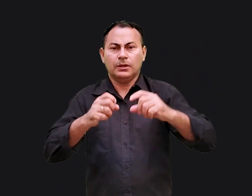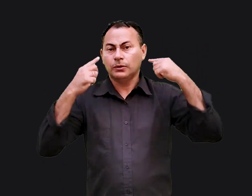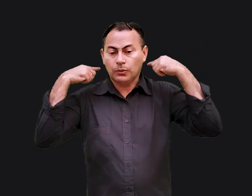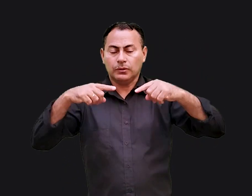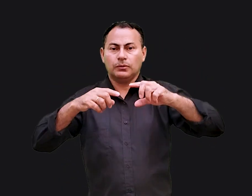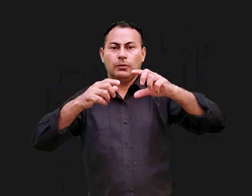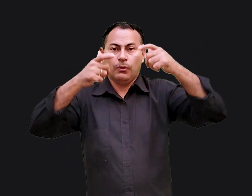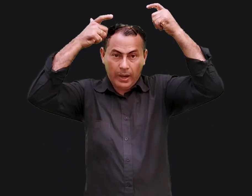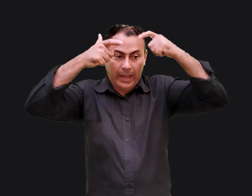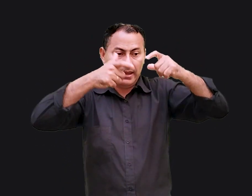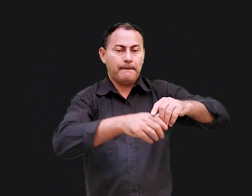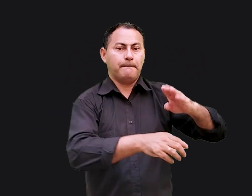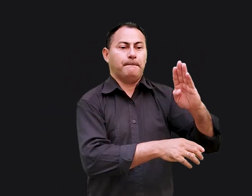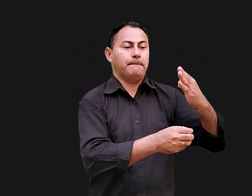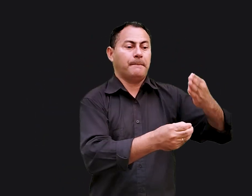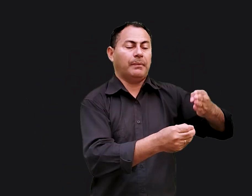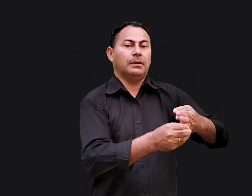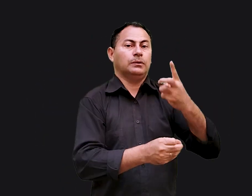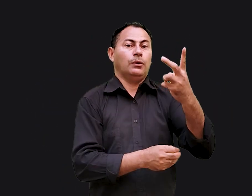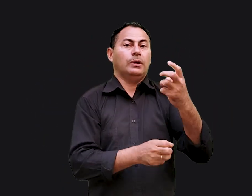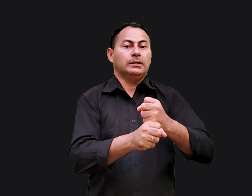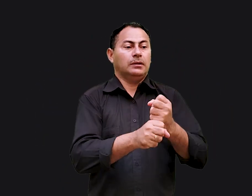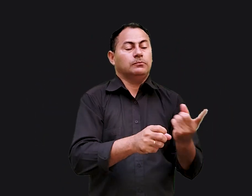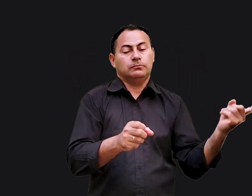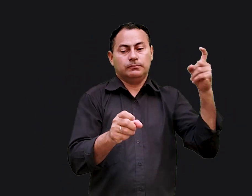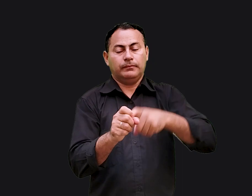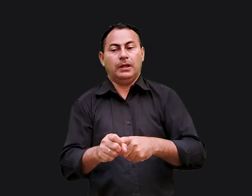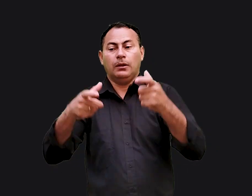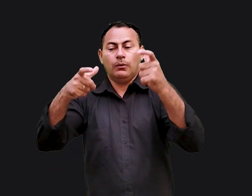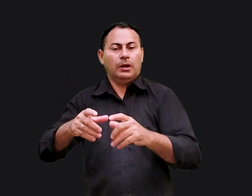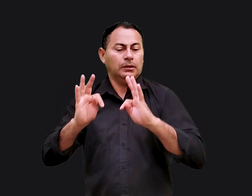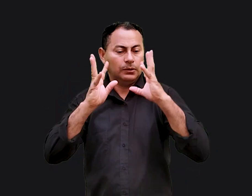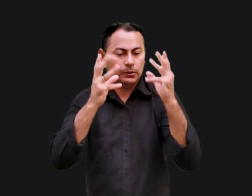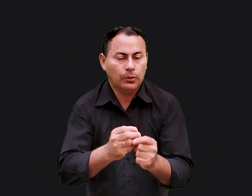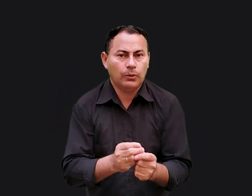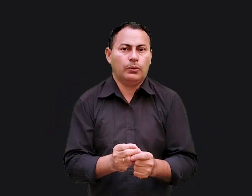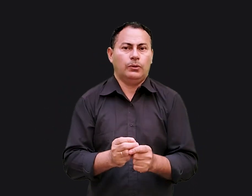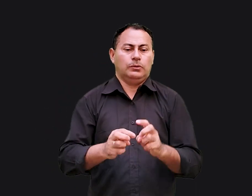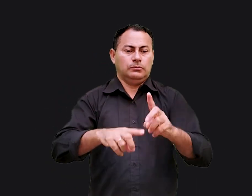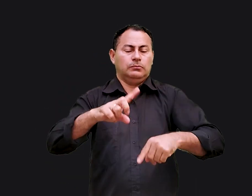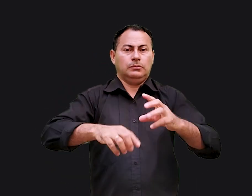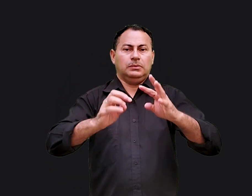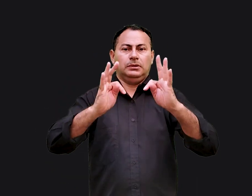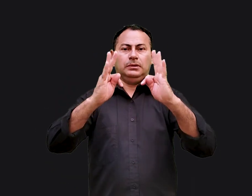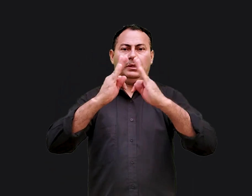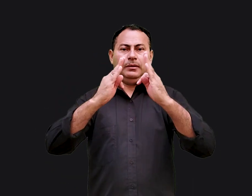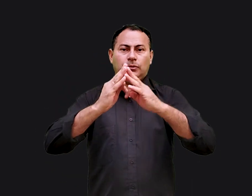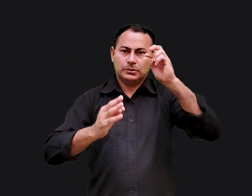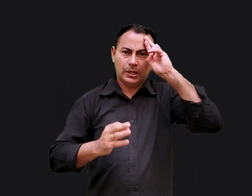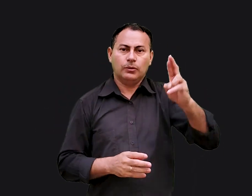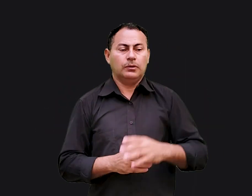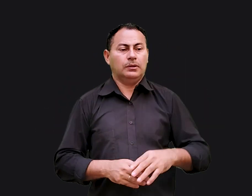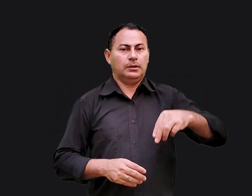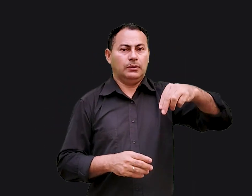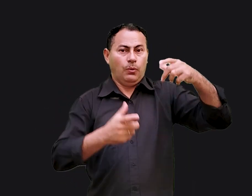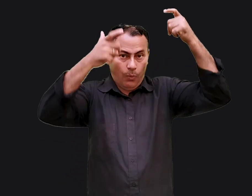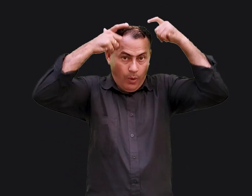quebrarei o jugo do rei da Babilônia em dois anos trarei de volta a este lugar todos os utensílios do templo do senhor que